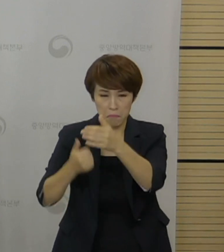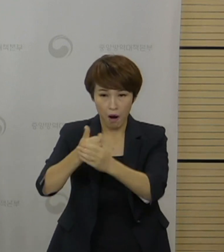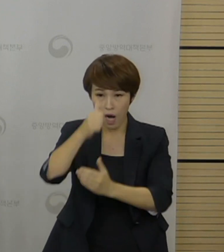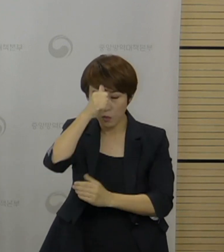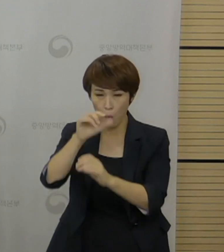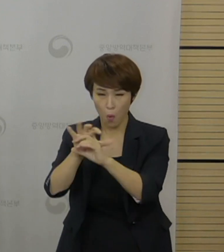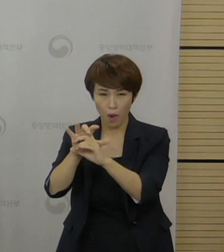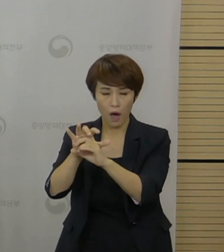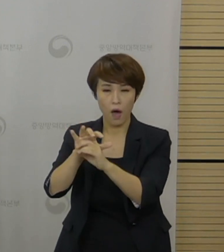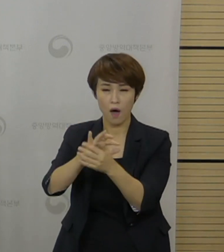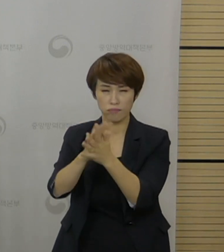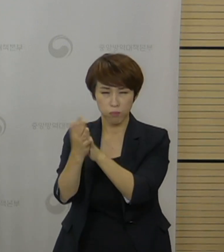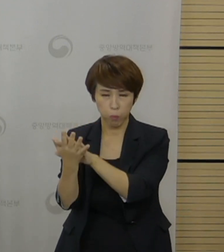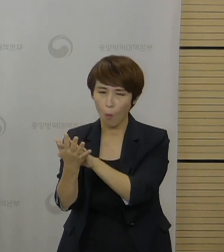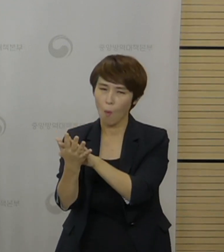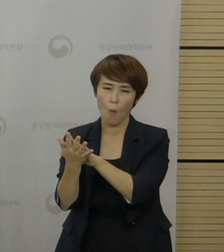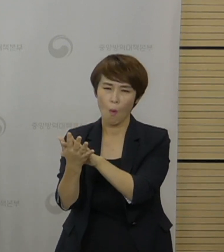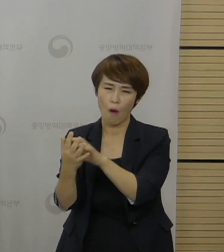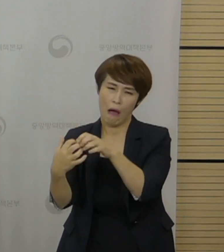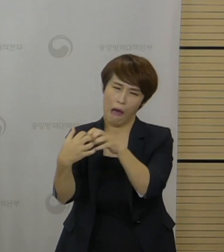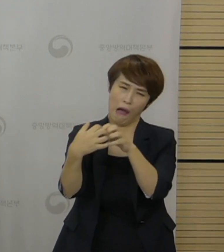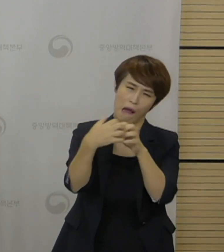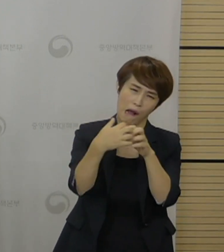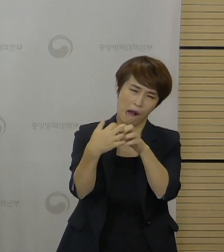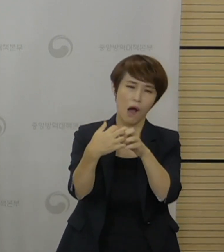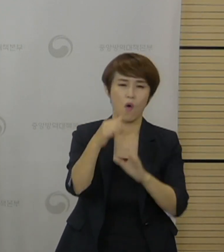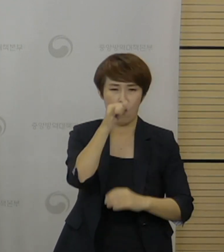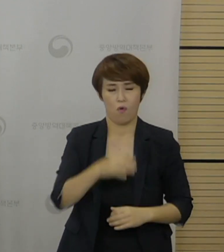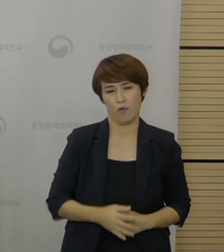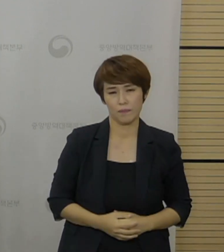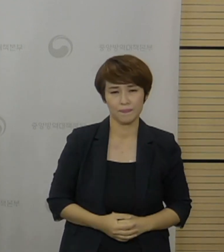중환응은 현저히 감소된다는 것이 확인되었습니다.